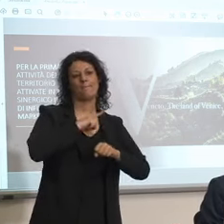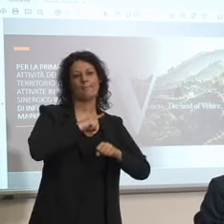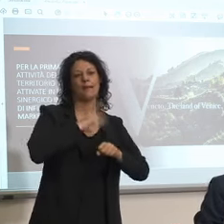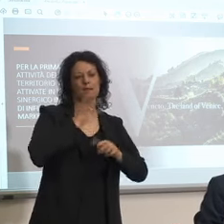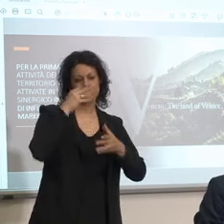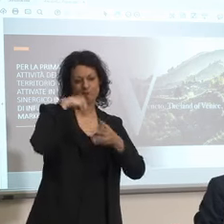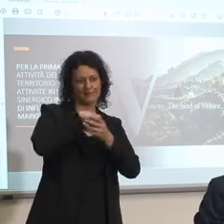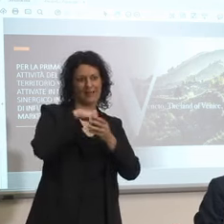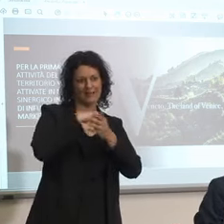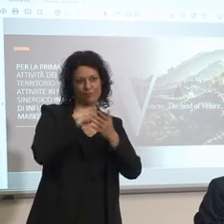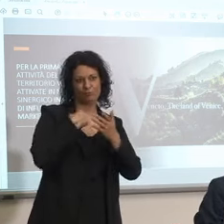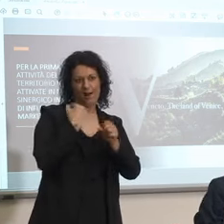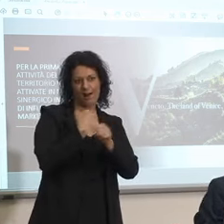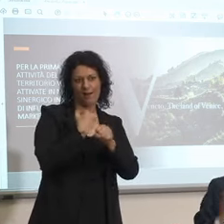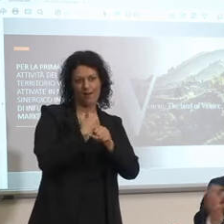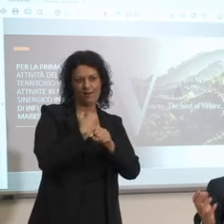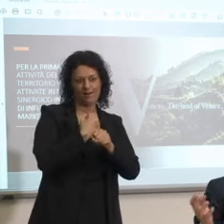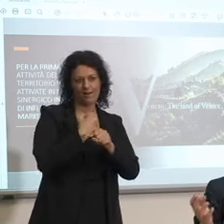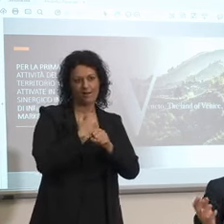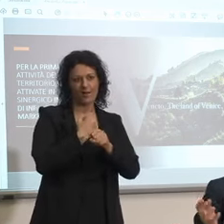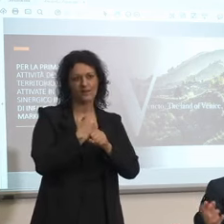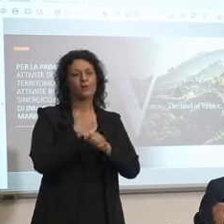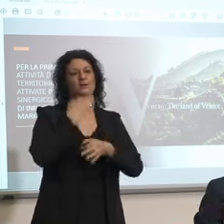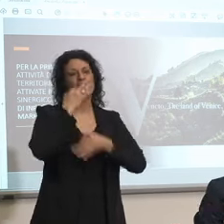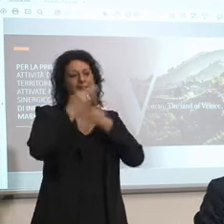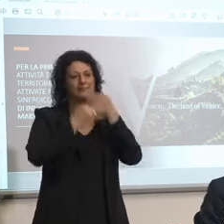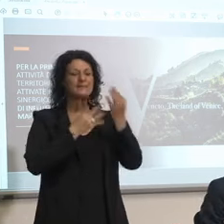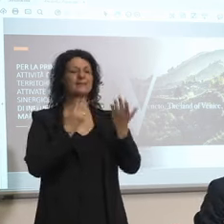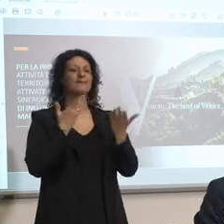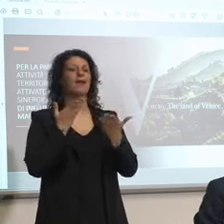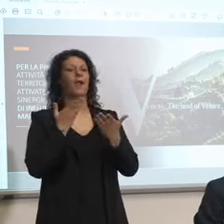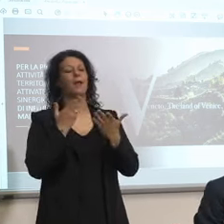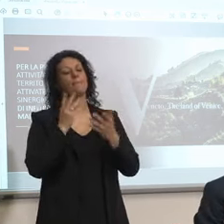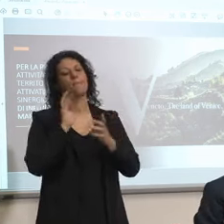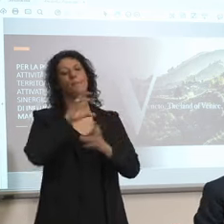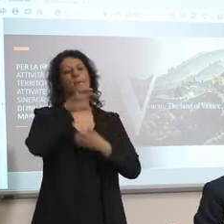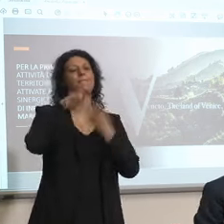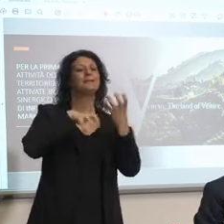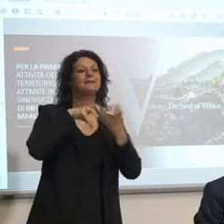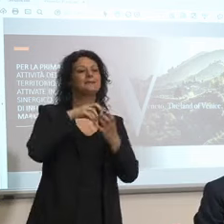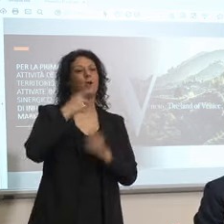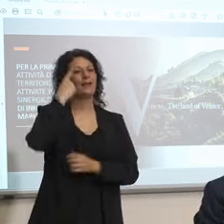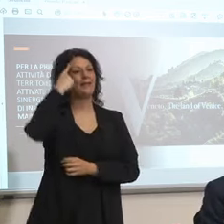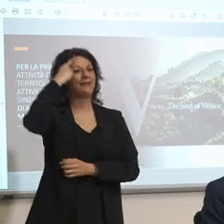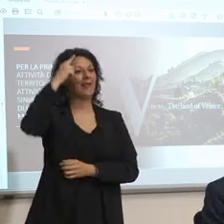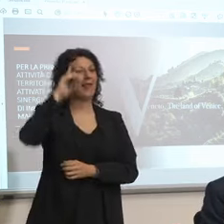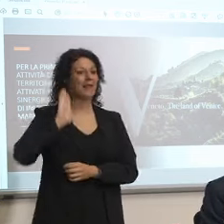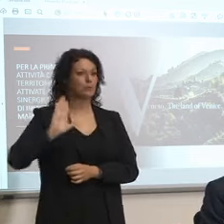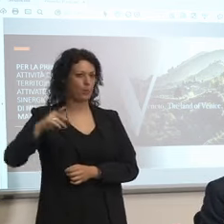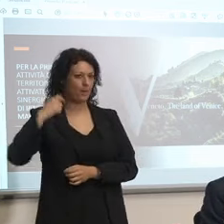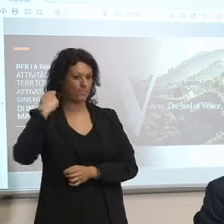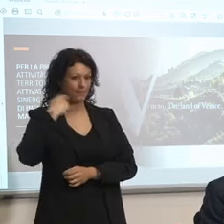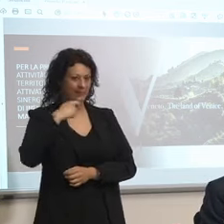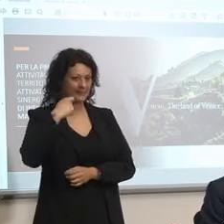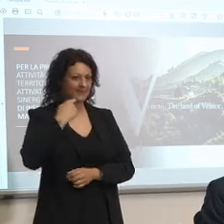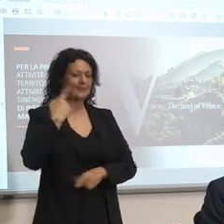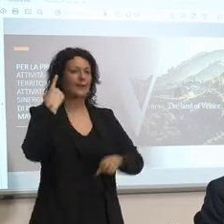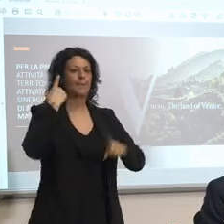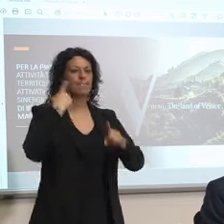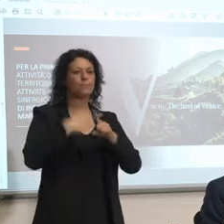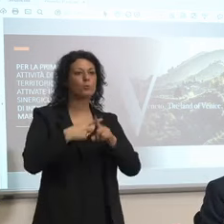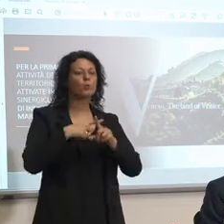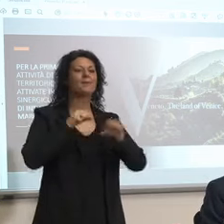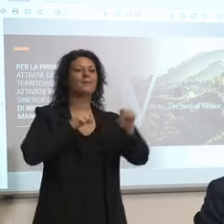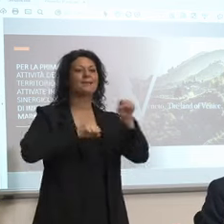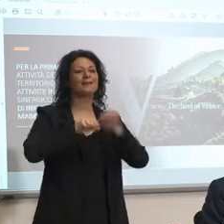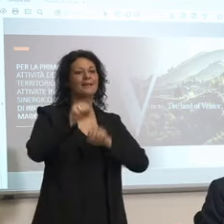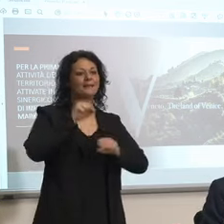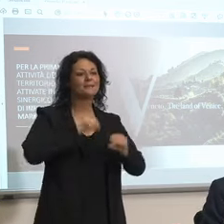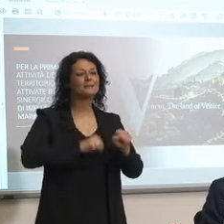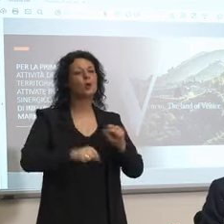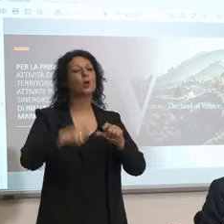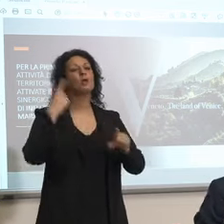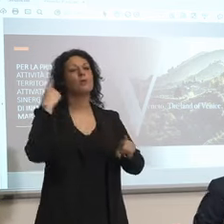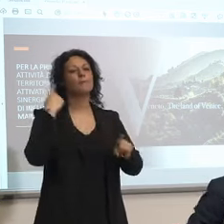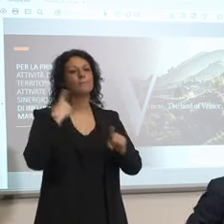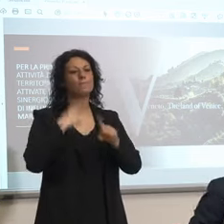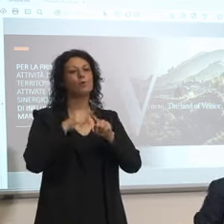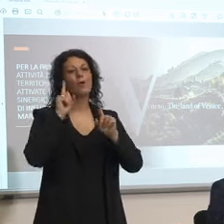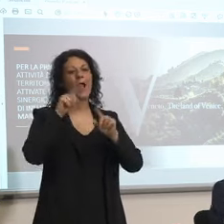anche interno quindi un mix tra idee del presidente mie direzione e agenzia